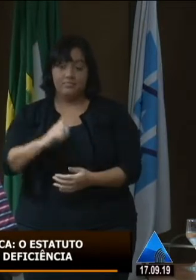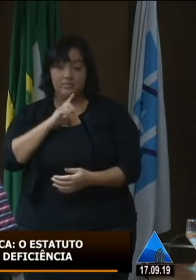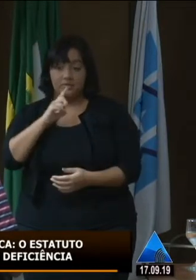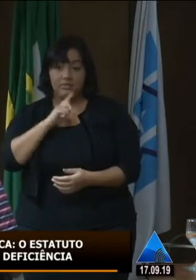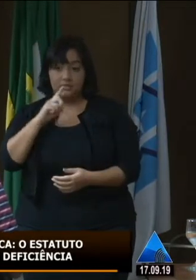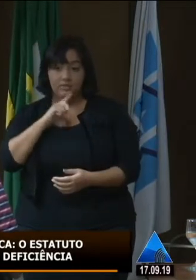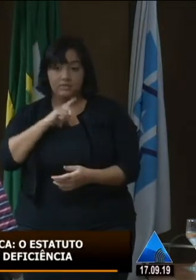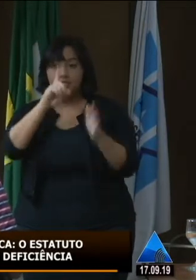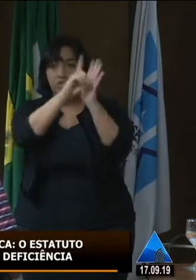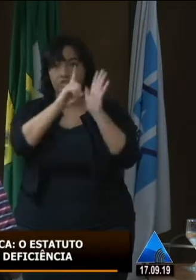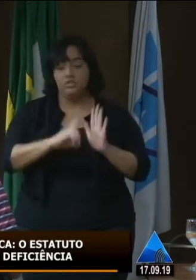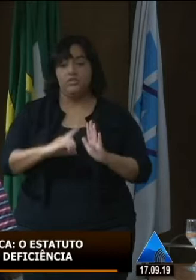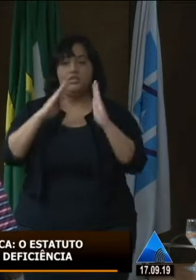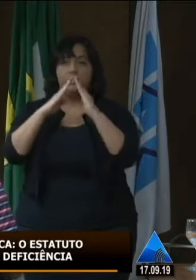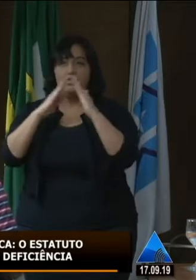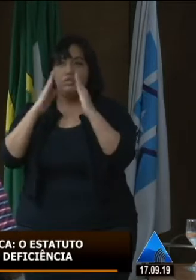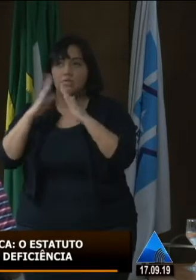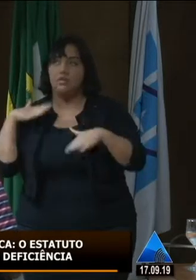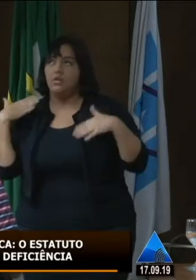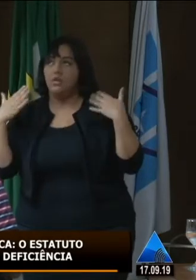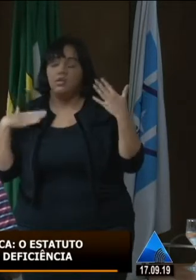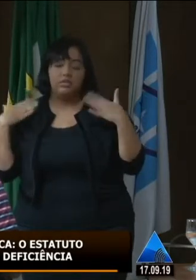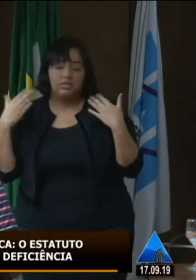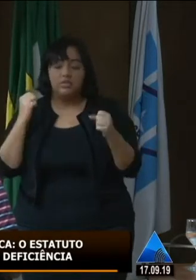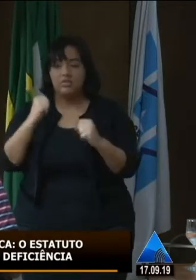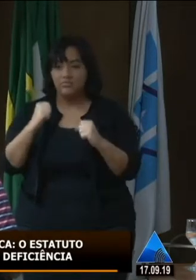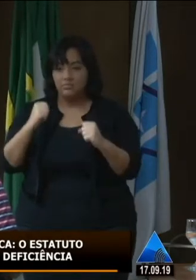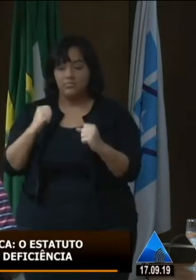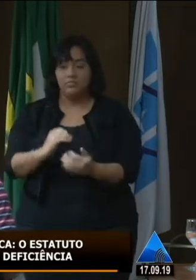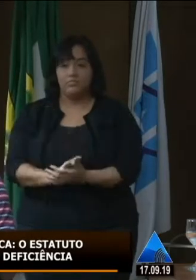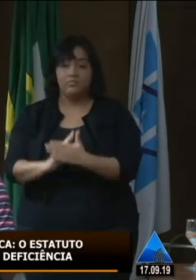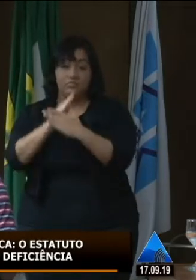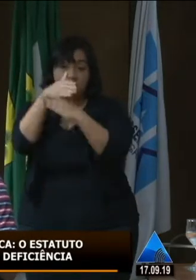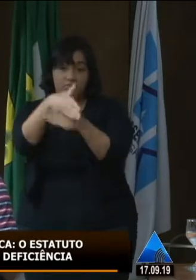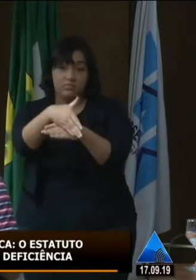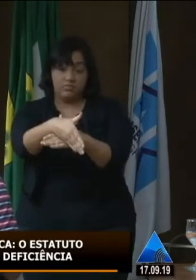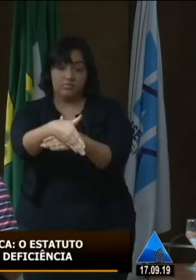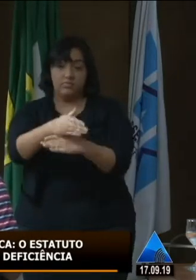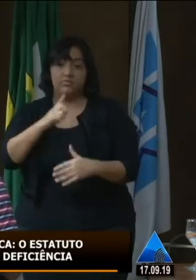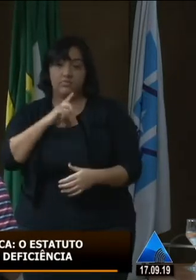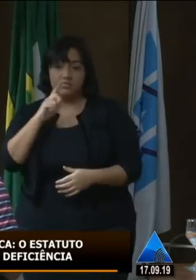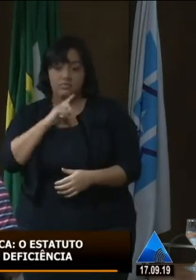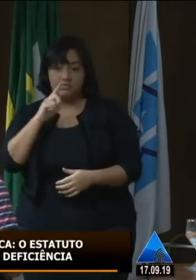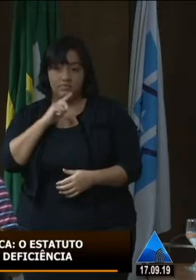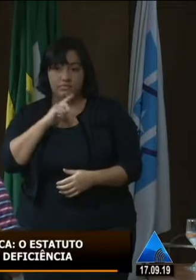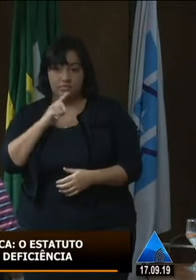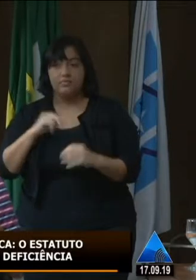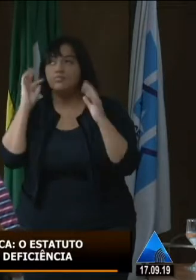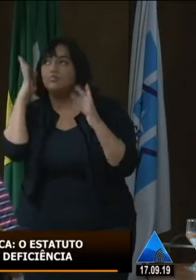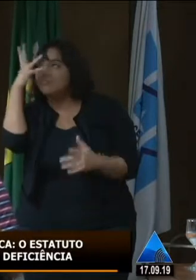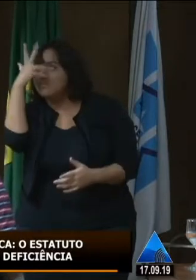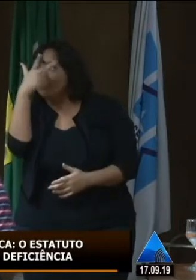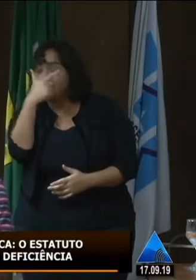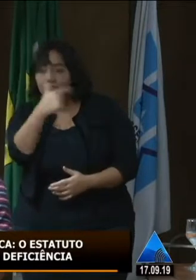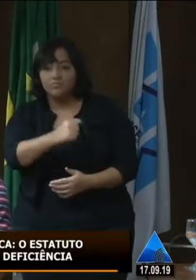ter o seu lazer, ter o seu acesso, poder aproveitar e se deliciar desse estado tão bonito,